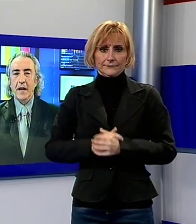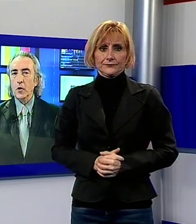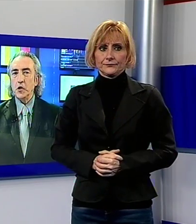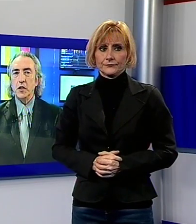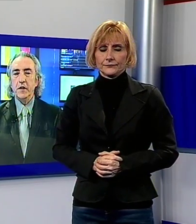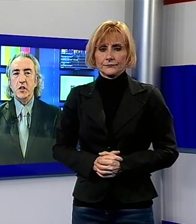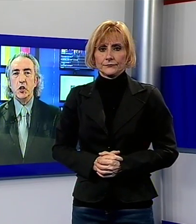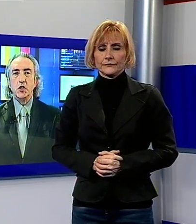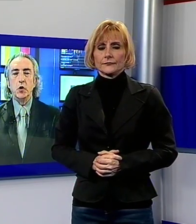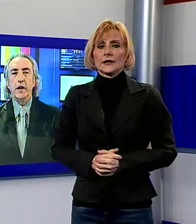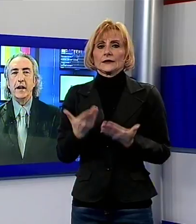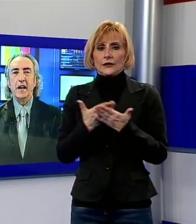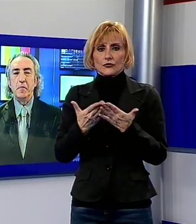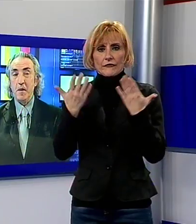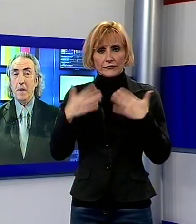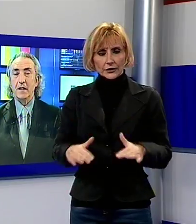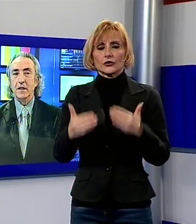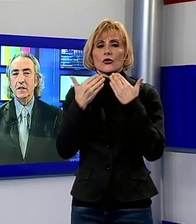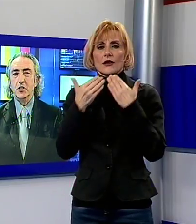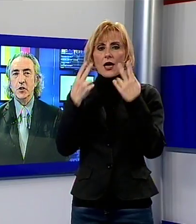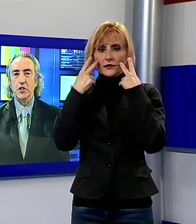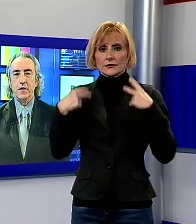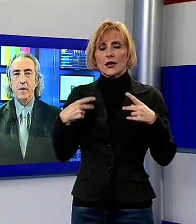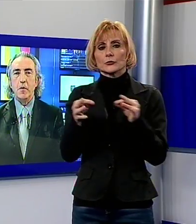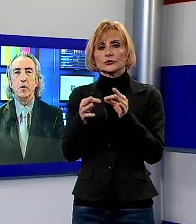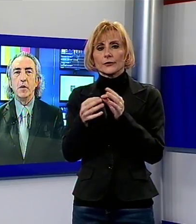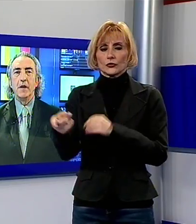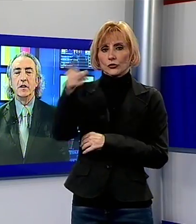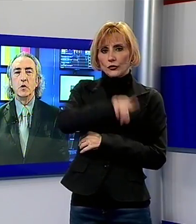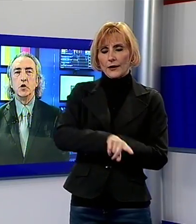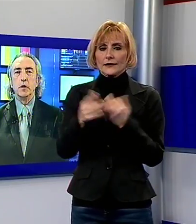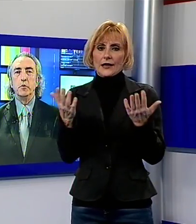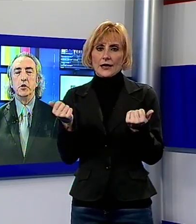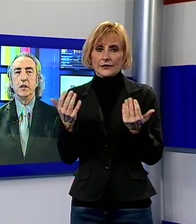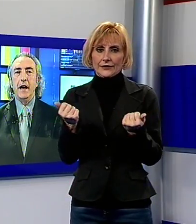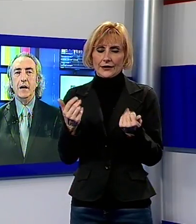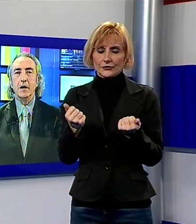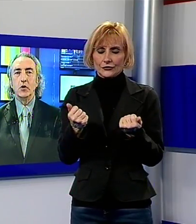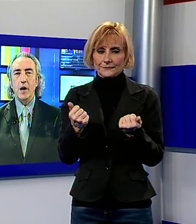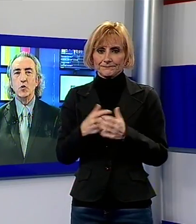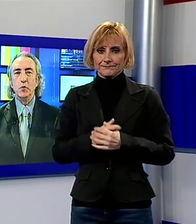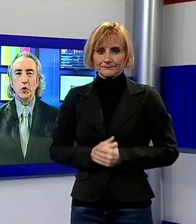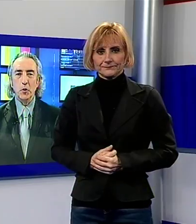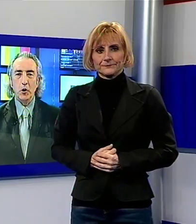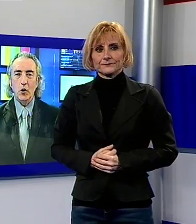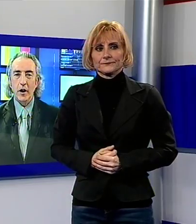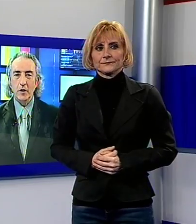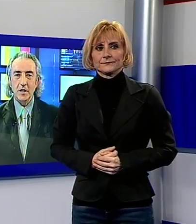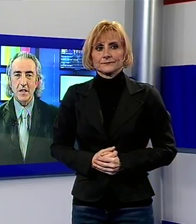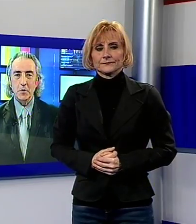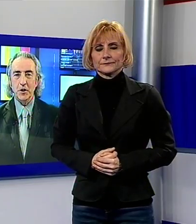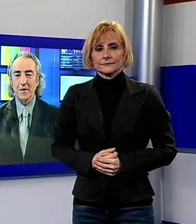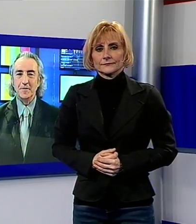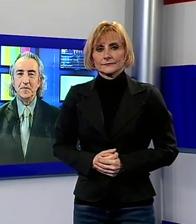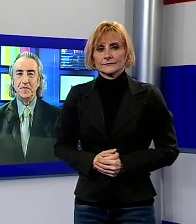Bene, con questo servizio si chiude anche la prima parte del TG. Noi ci fermiamo per una breve interruzione pubblicitaria ma torniamo subito dopo con le